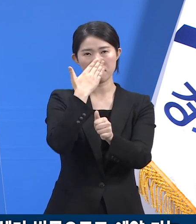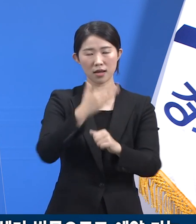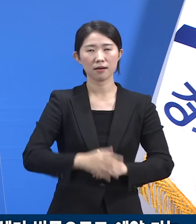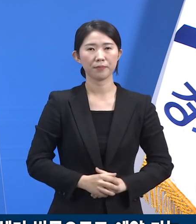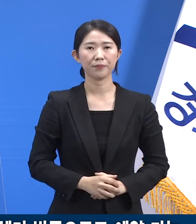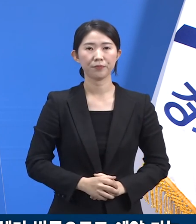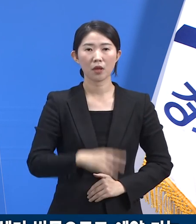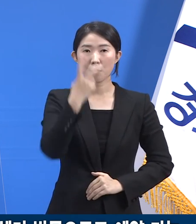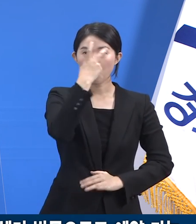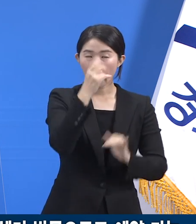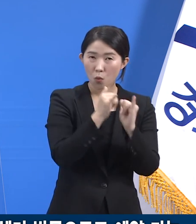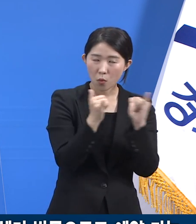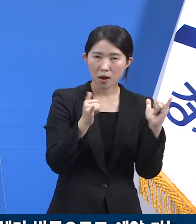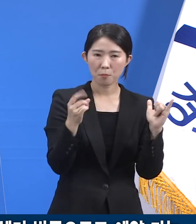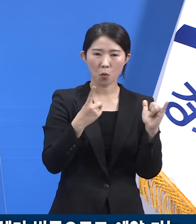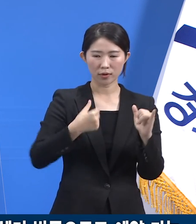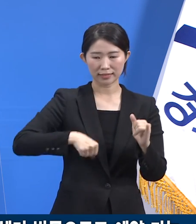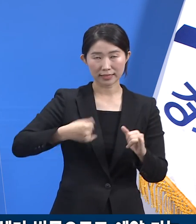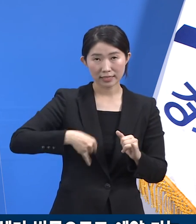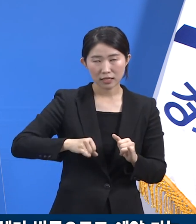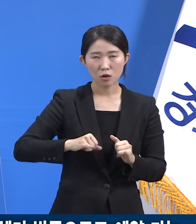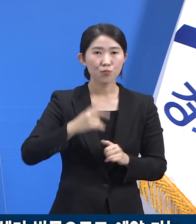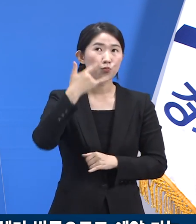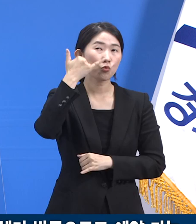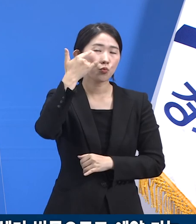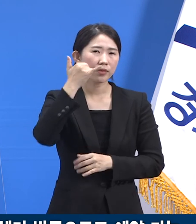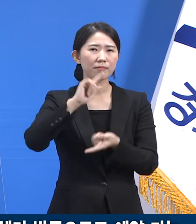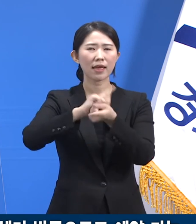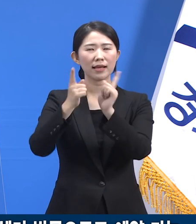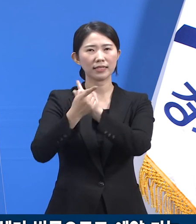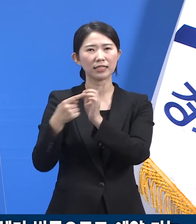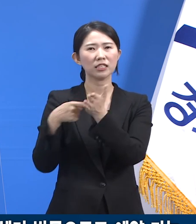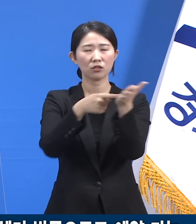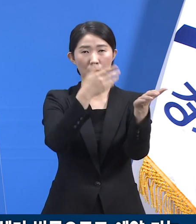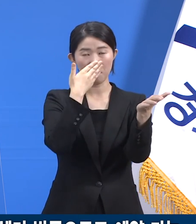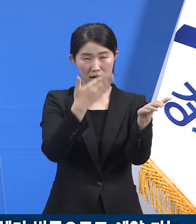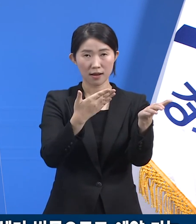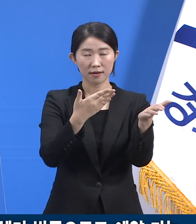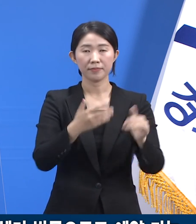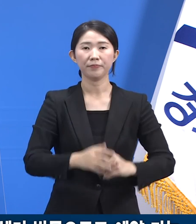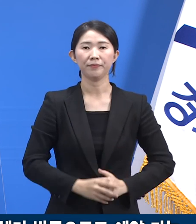자녀분들께서도 대리 신청을 통해 사전 예약을 도우실 수 있습니다.